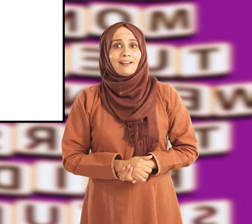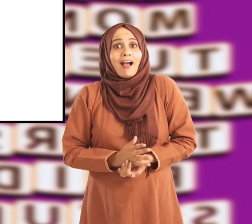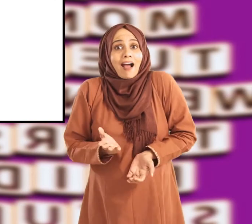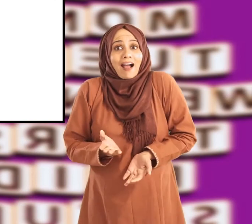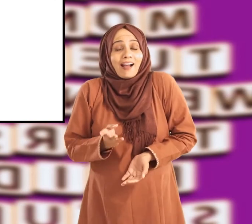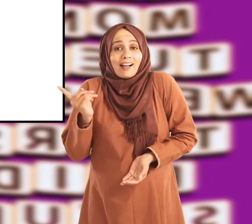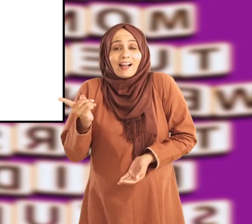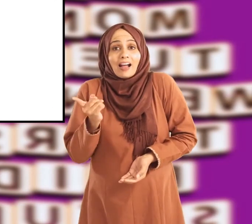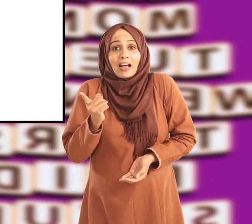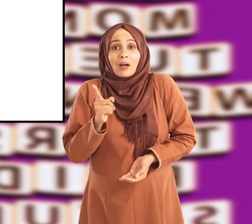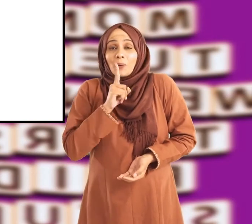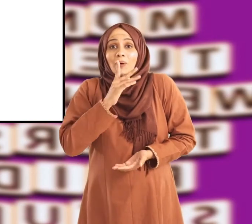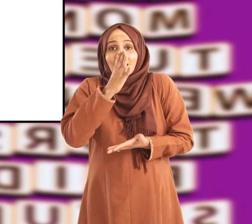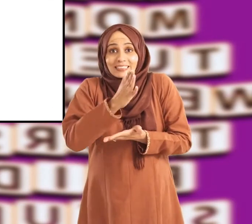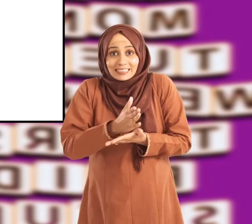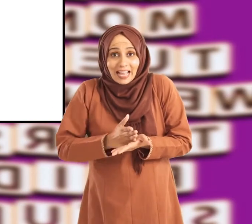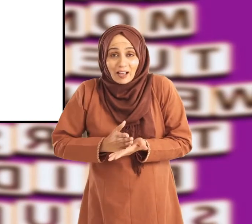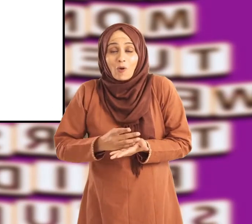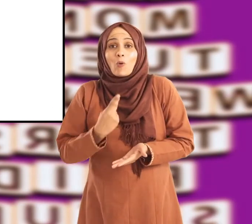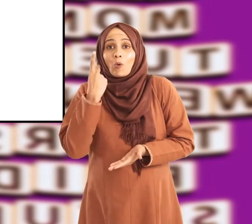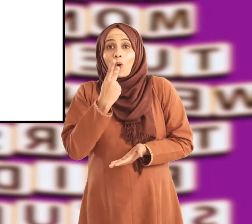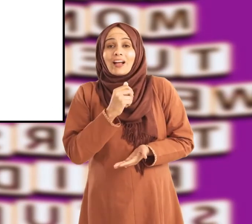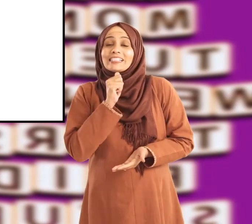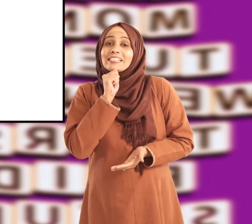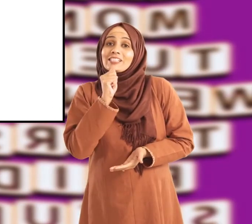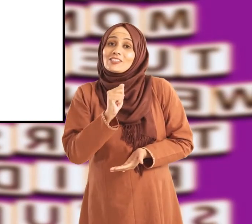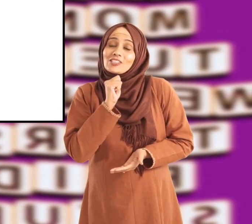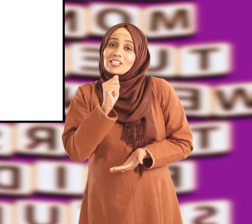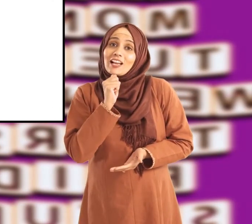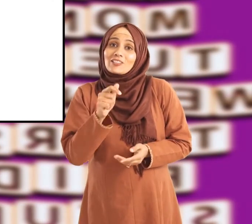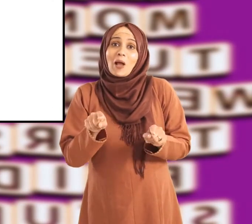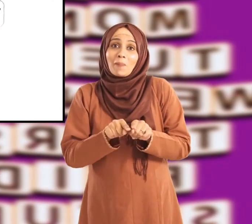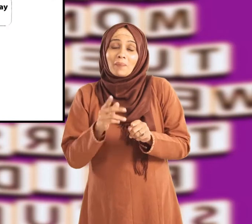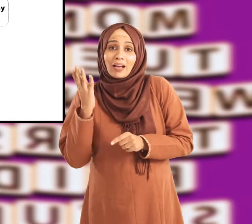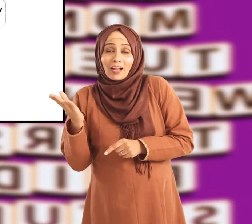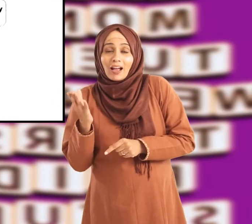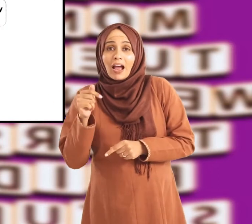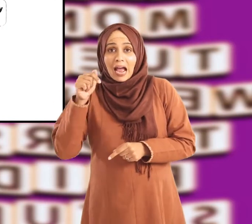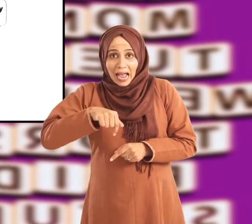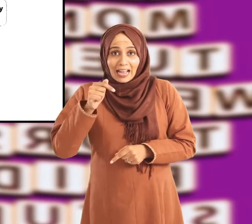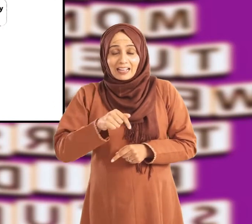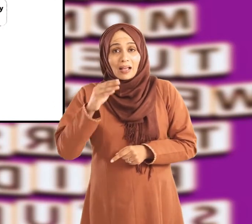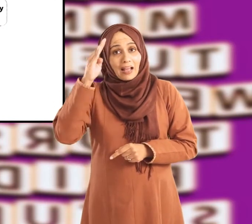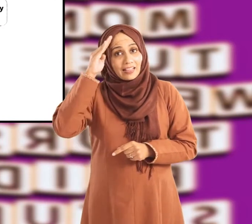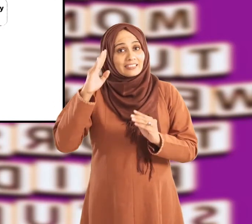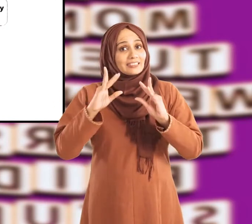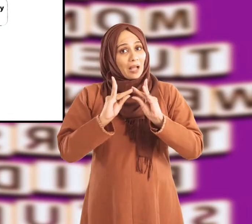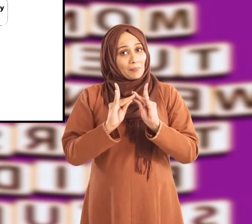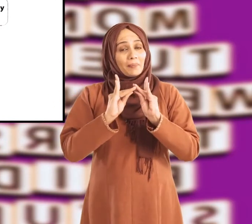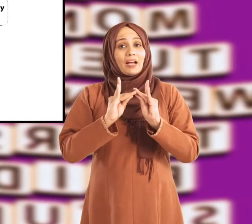احمد کی سالگیرہ کا سپرائز تو اس کے پیارے چاچو ہیں جو آج ہی اسلام آباد سے آئے ہیں